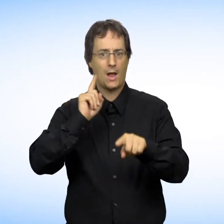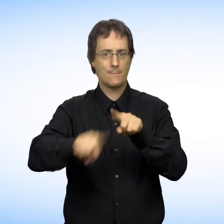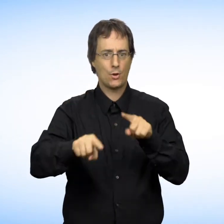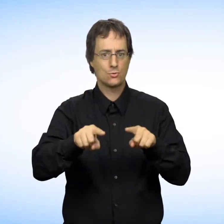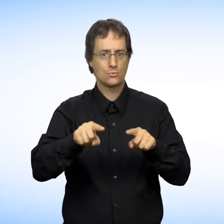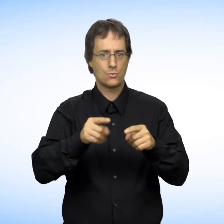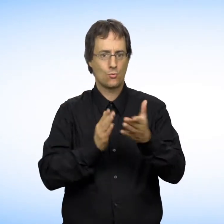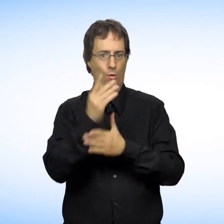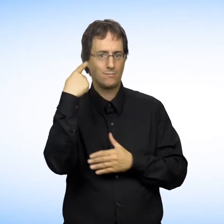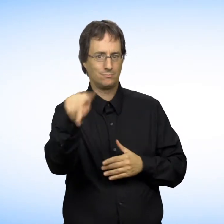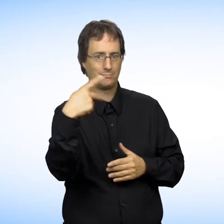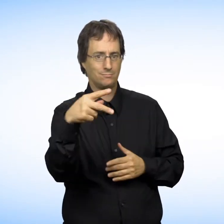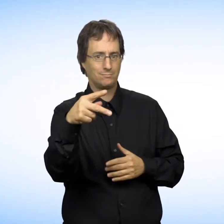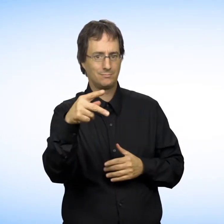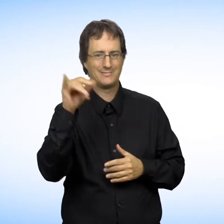priver de ses droits, c'est de l'exploitation.